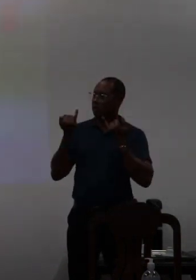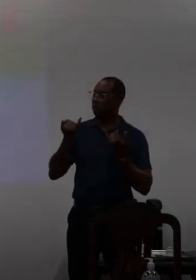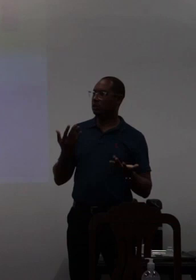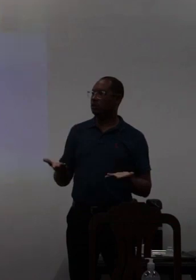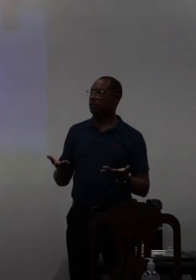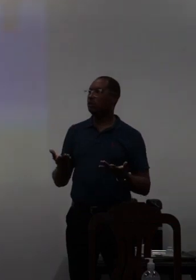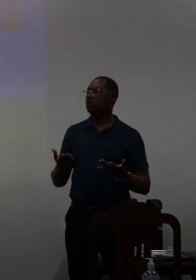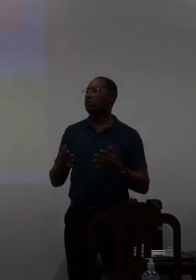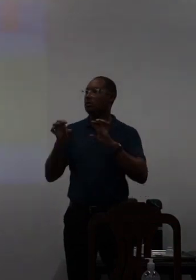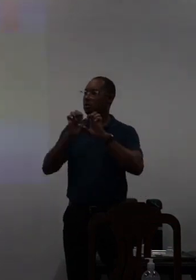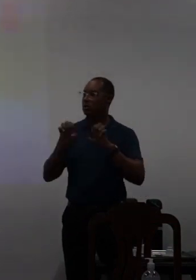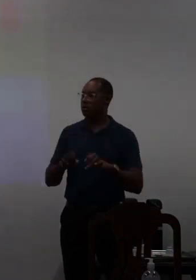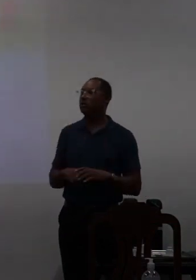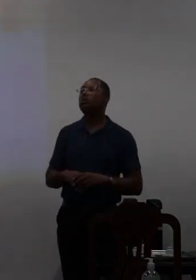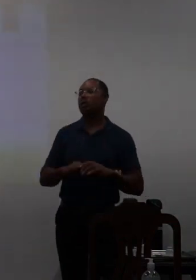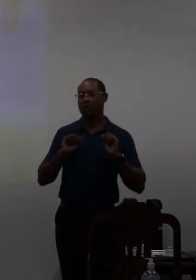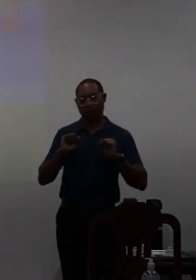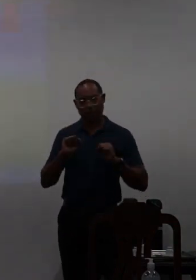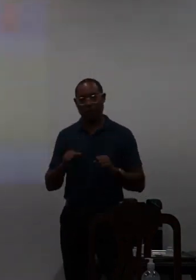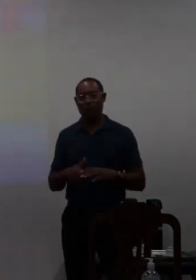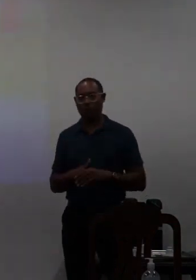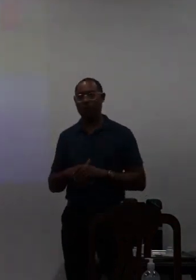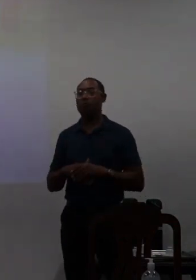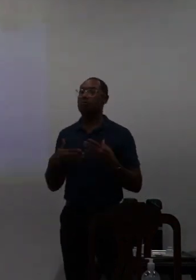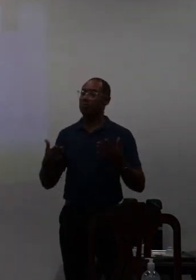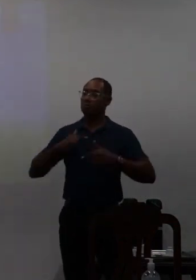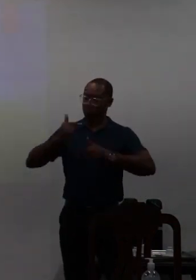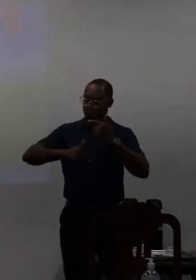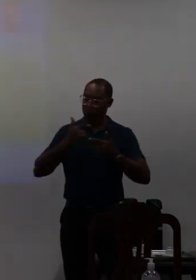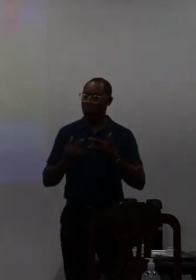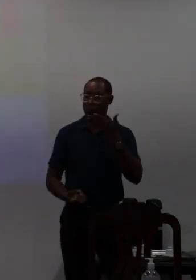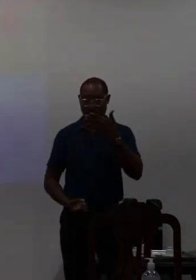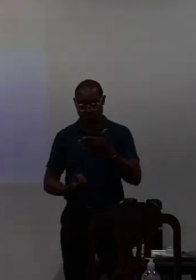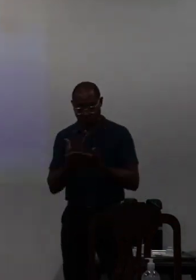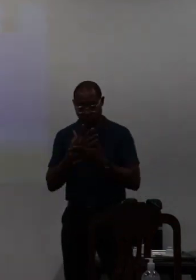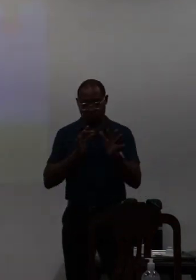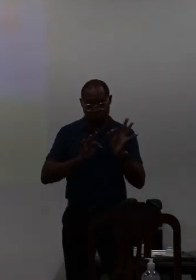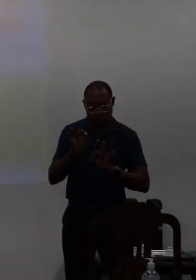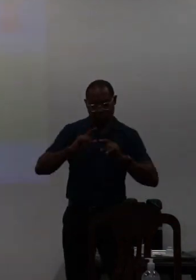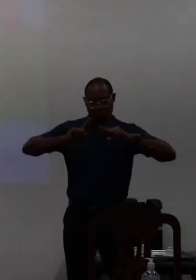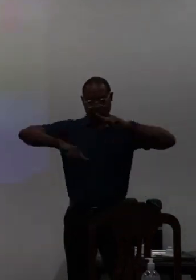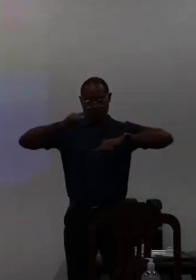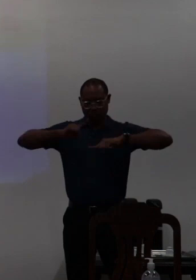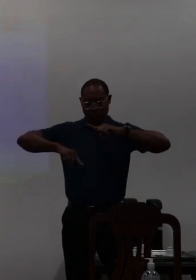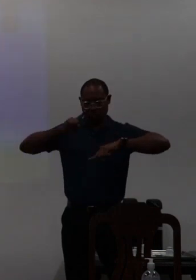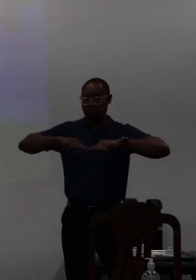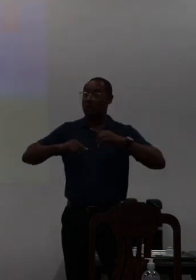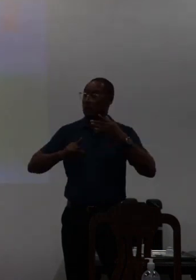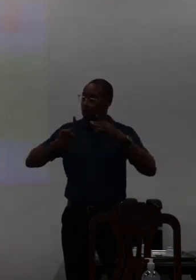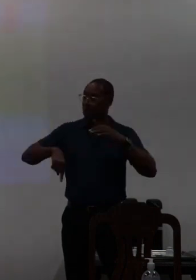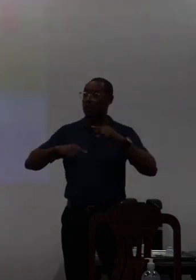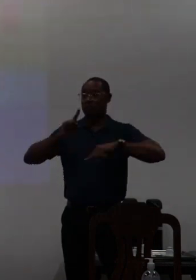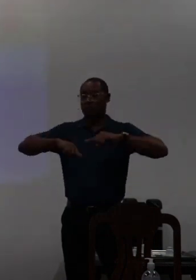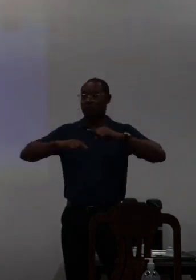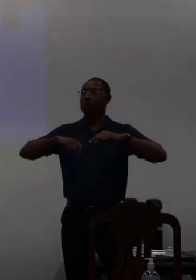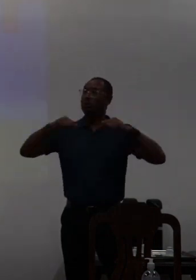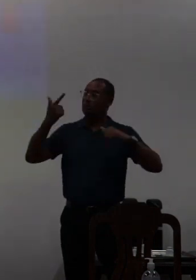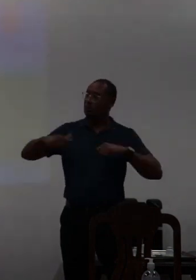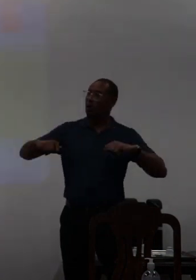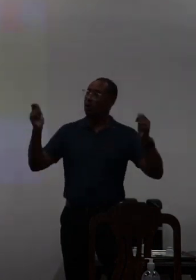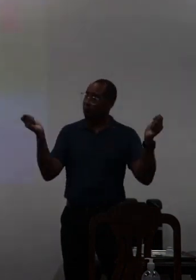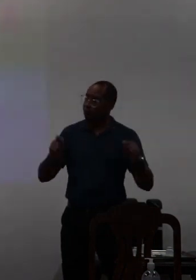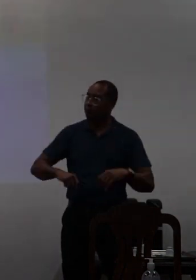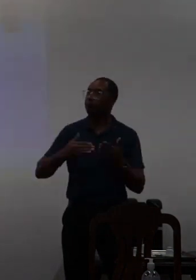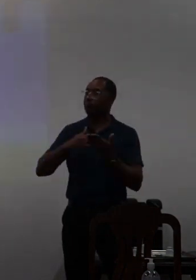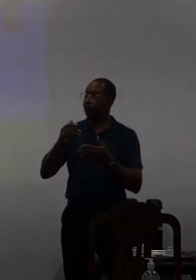estruturado certo? Então o nosso trabalho é construir essas ferramentas e essa construção mais uma vez